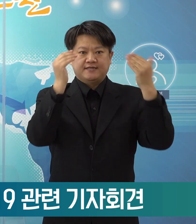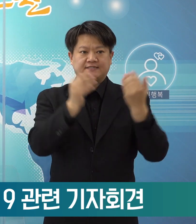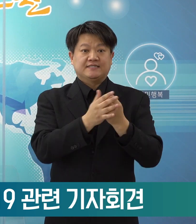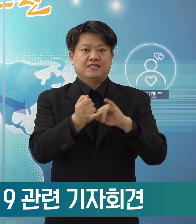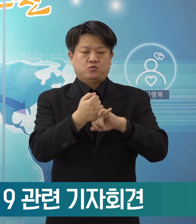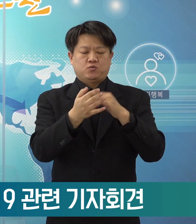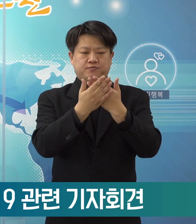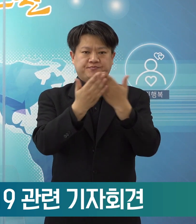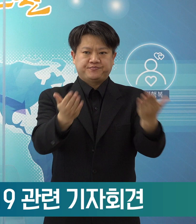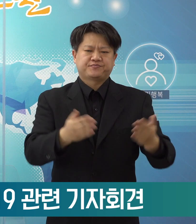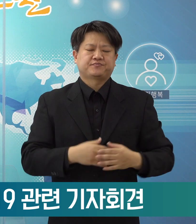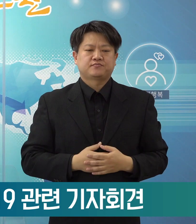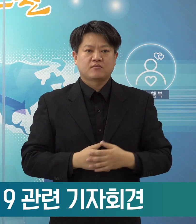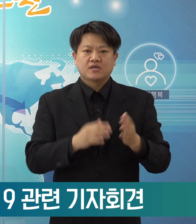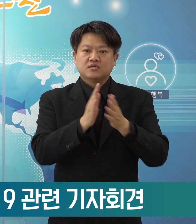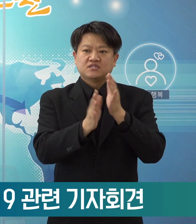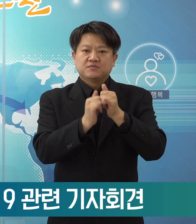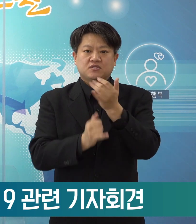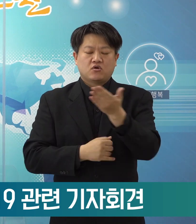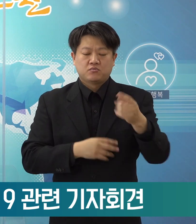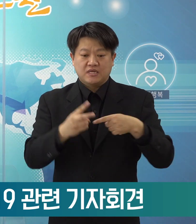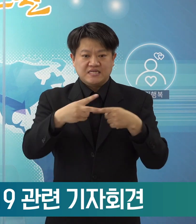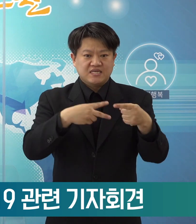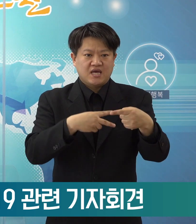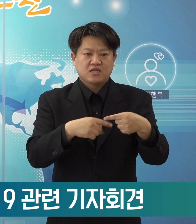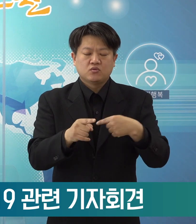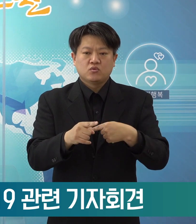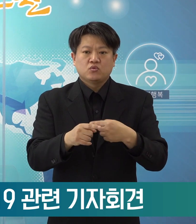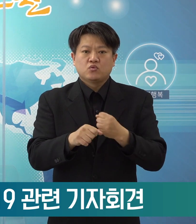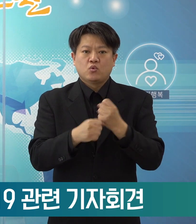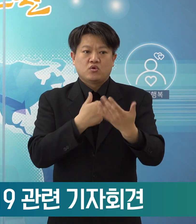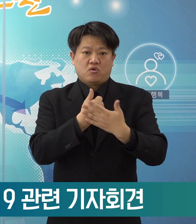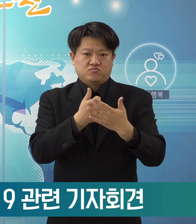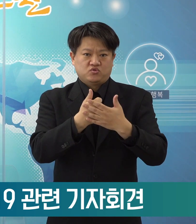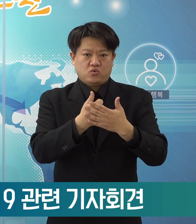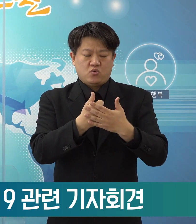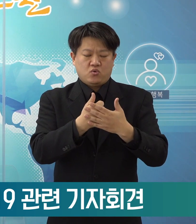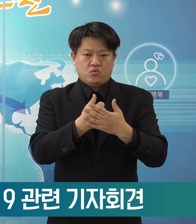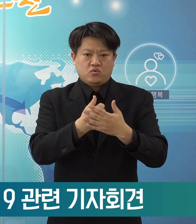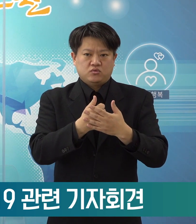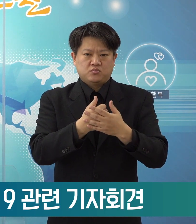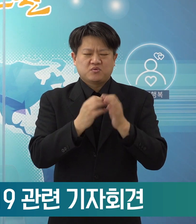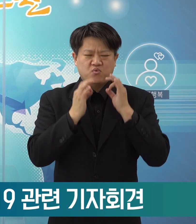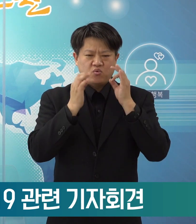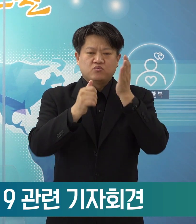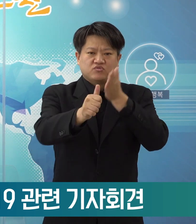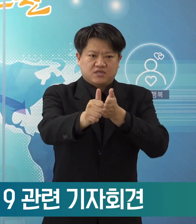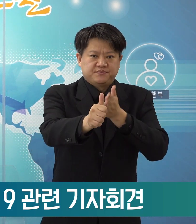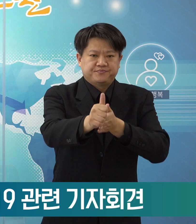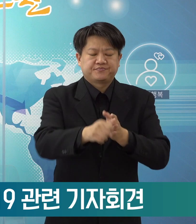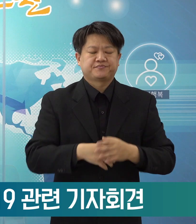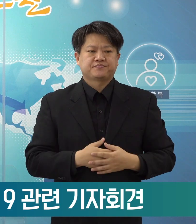다하겠습니다. 시민 여러분의 이해와 협조를 강곡히 부탁드립니다.